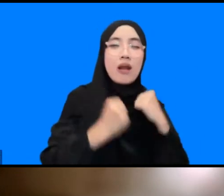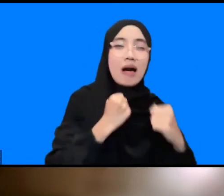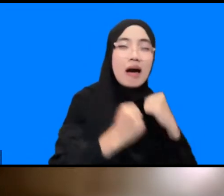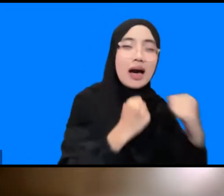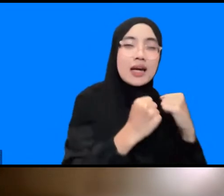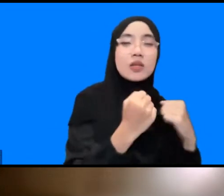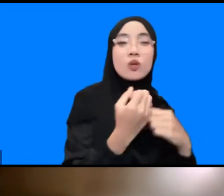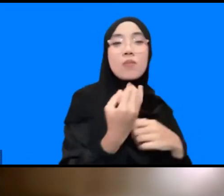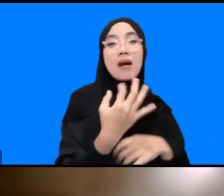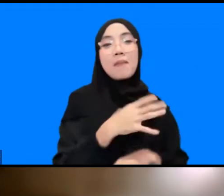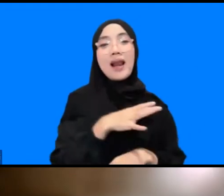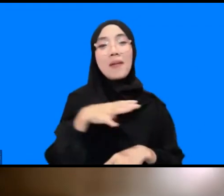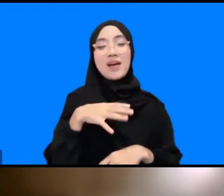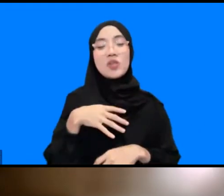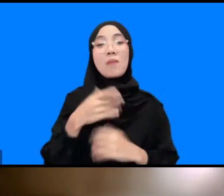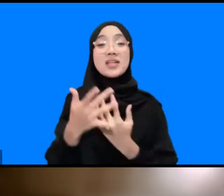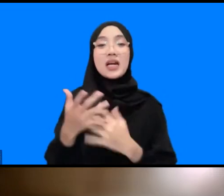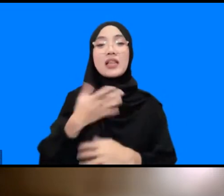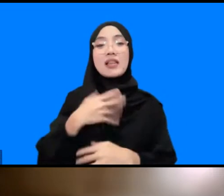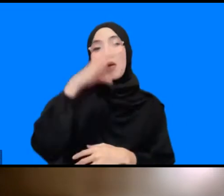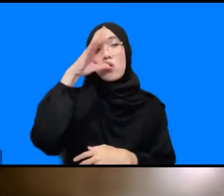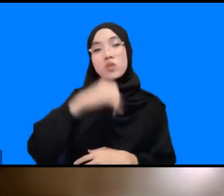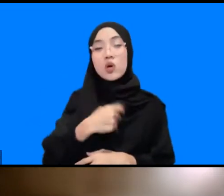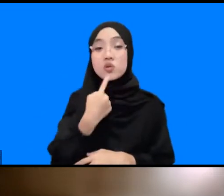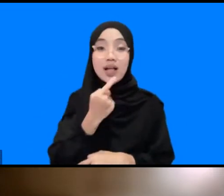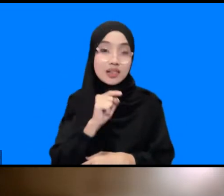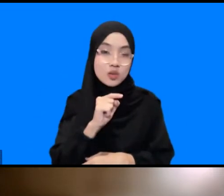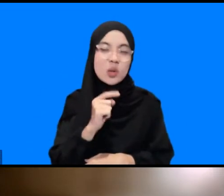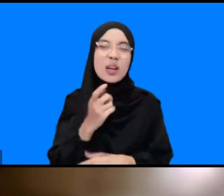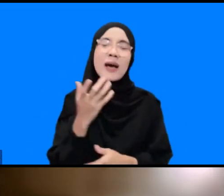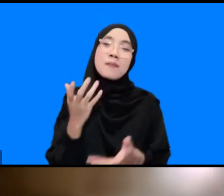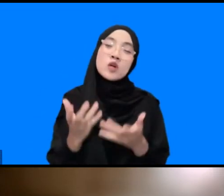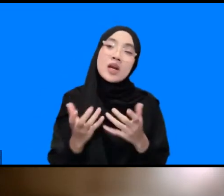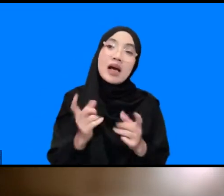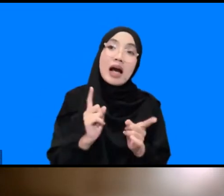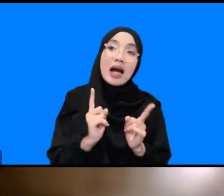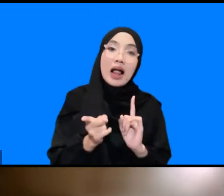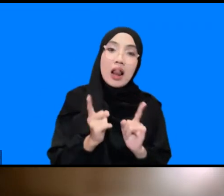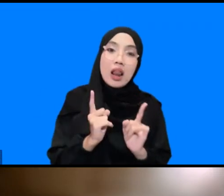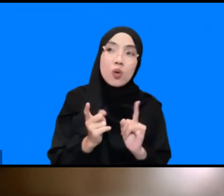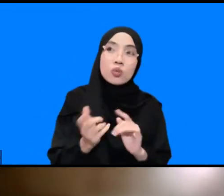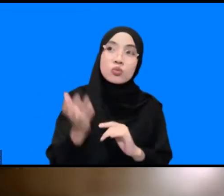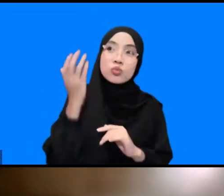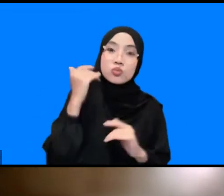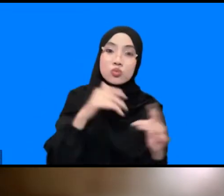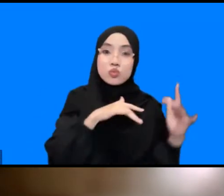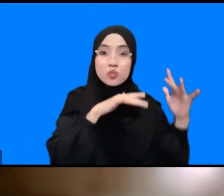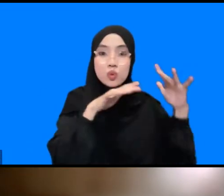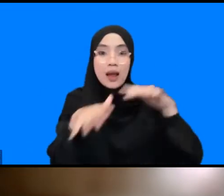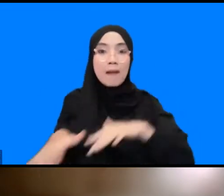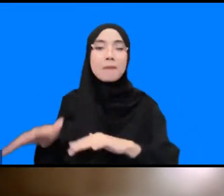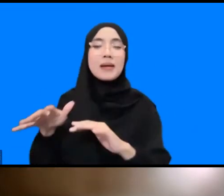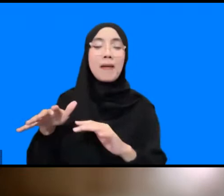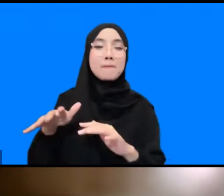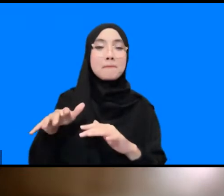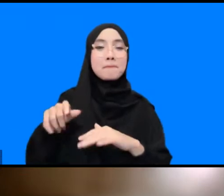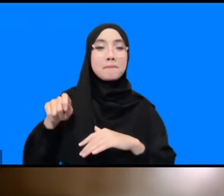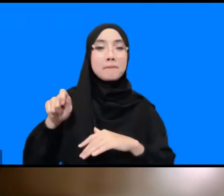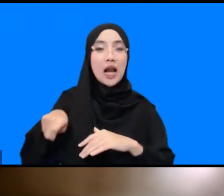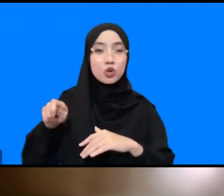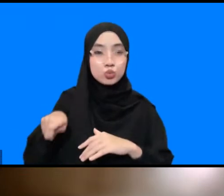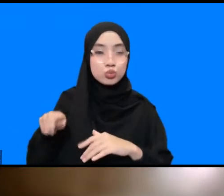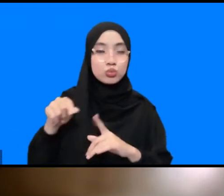ingin diketahui oleh masyarakat dan sepertinya kalau waktu itu tsunami Palu tsunami Palu